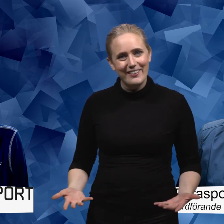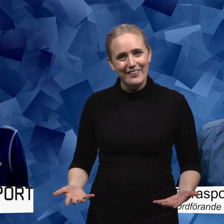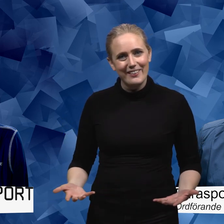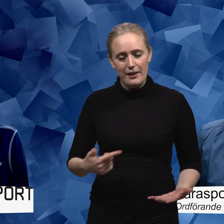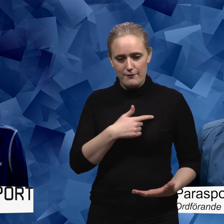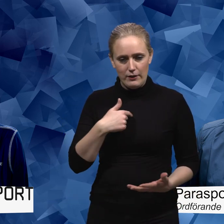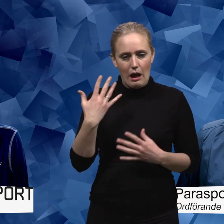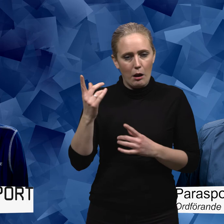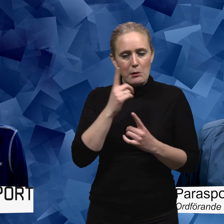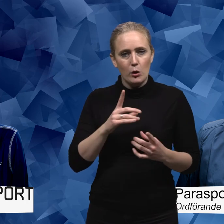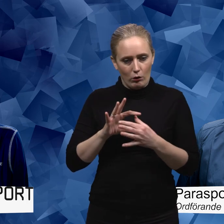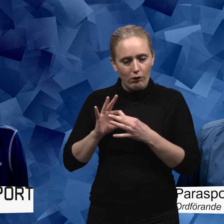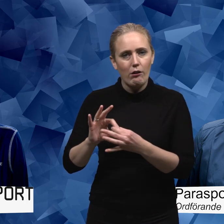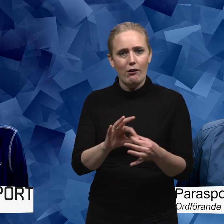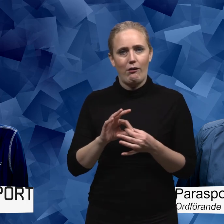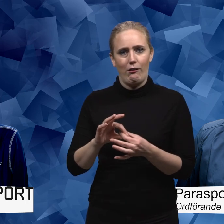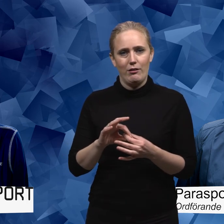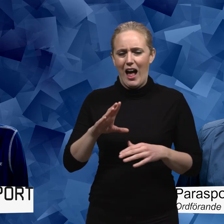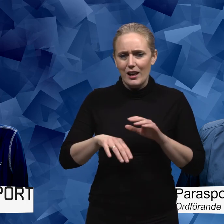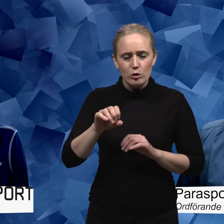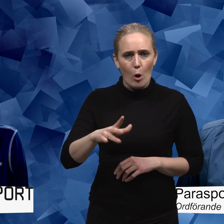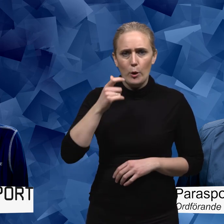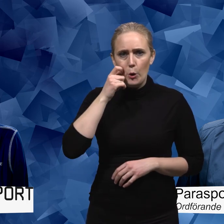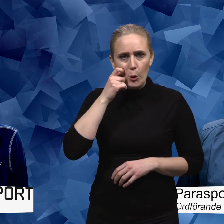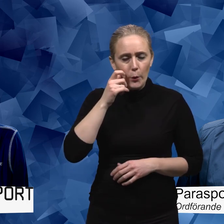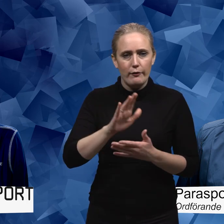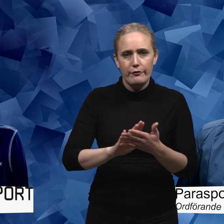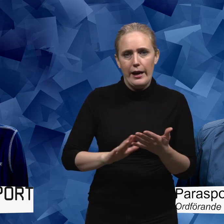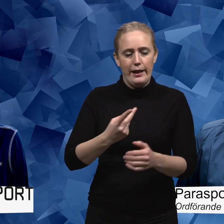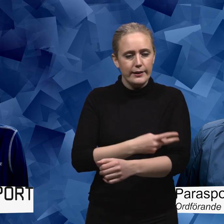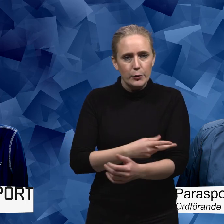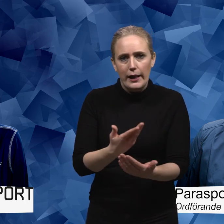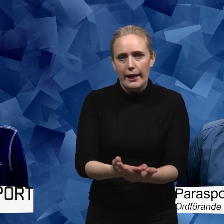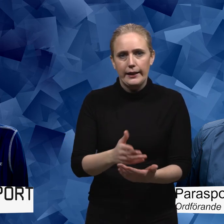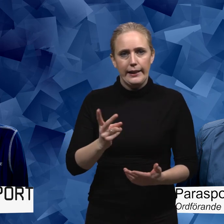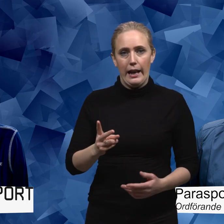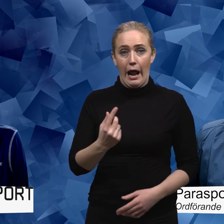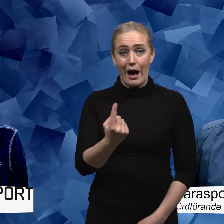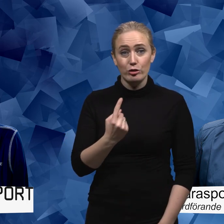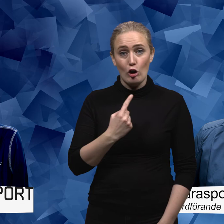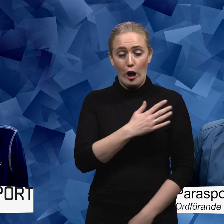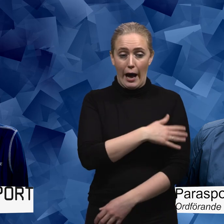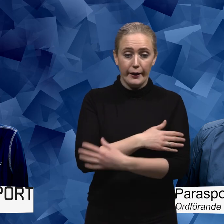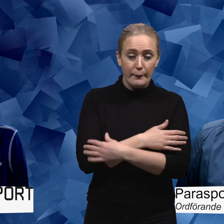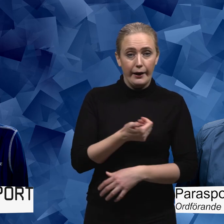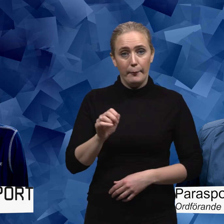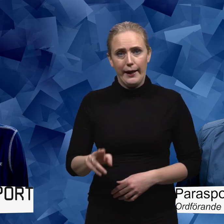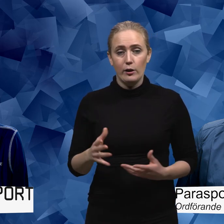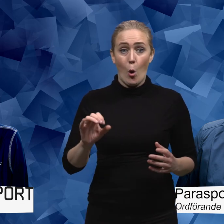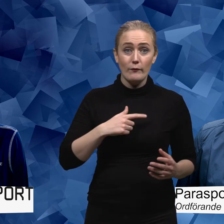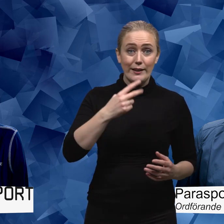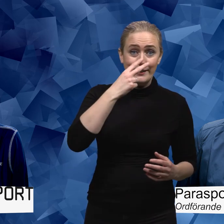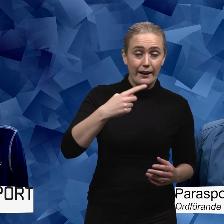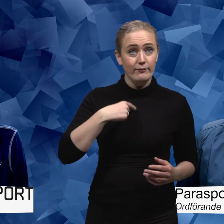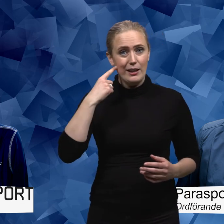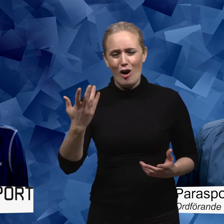människor. Det är det som förenar oss. är inte huruvida vi, vilken hudfärg vi har eller sexuell läggning. Eller hur många armar och ben vi har eller